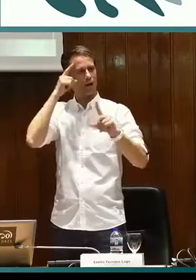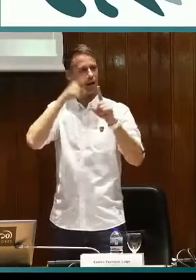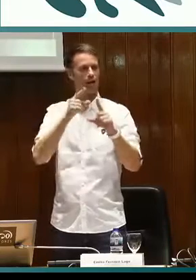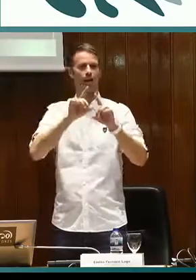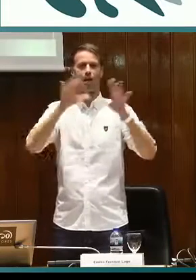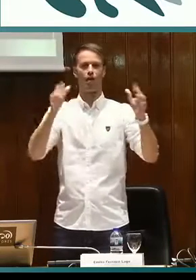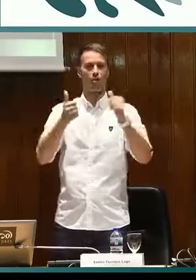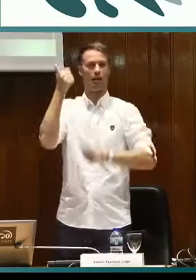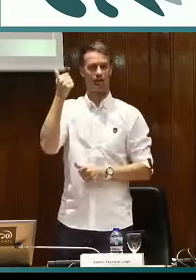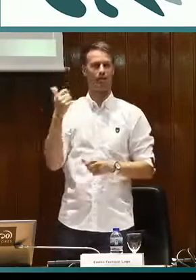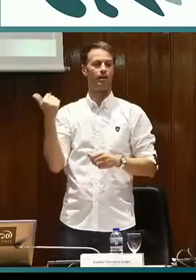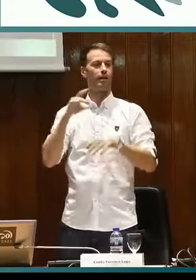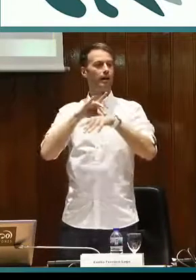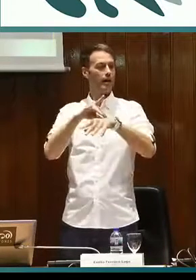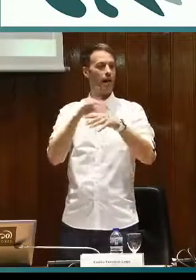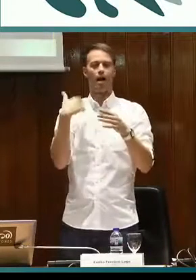O para ampliar información.